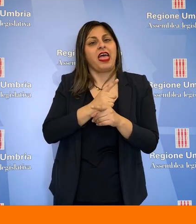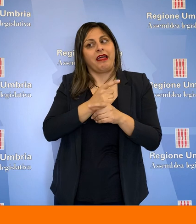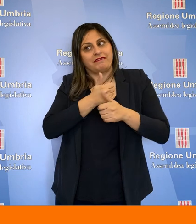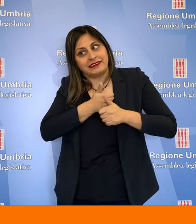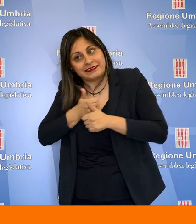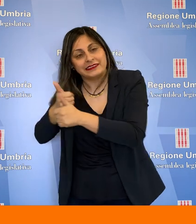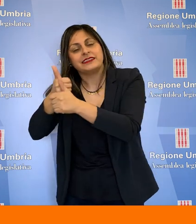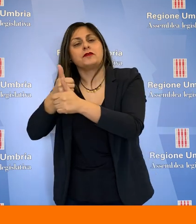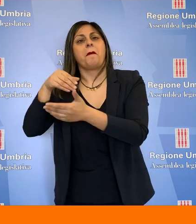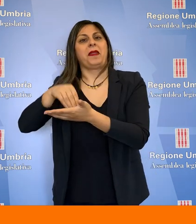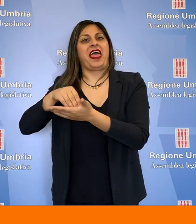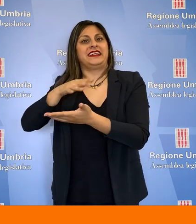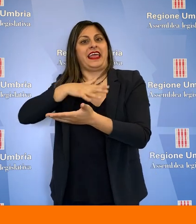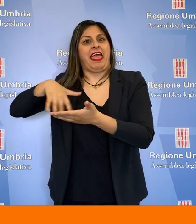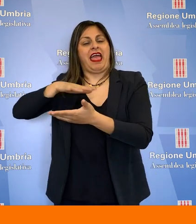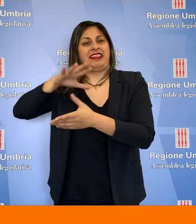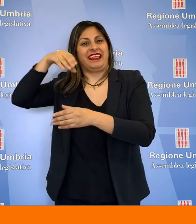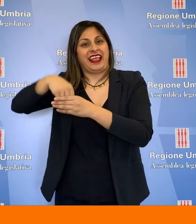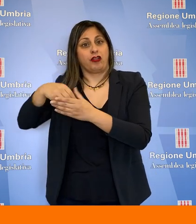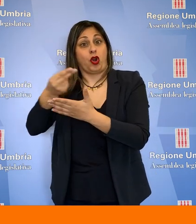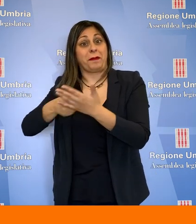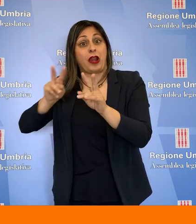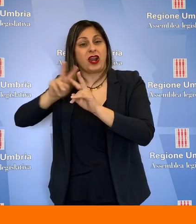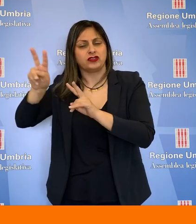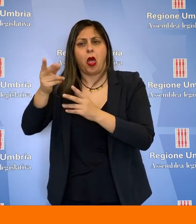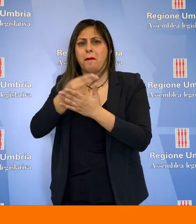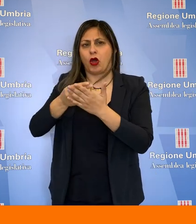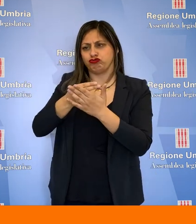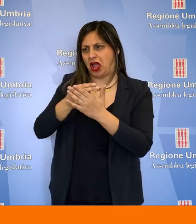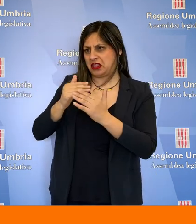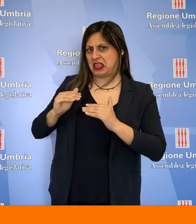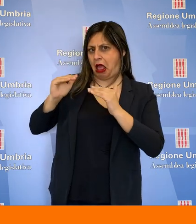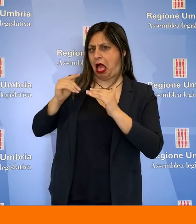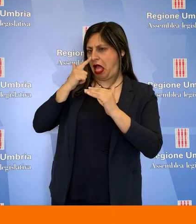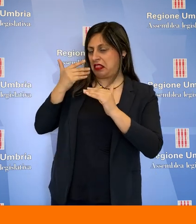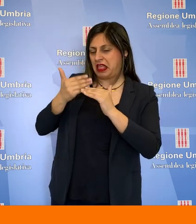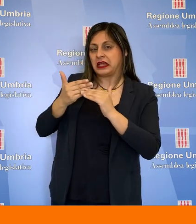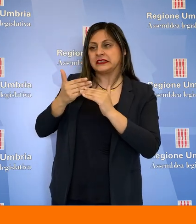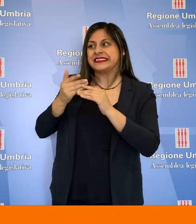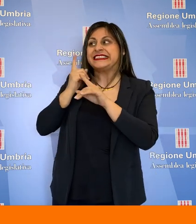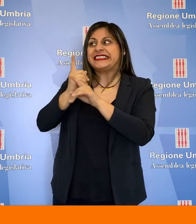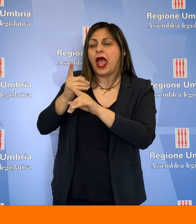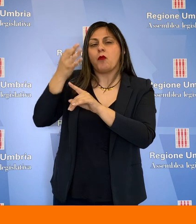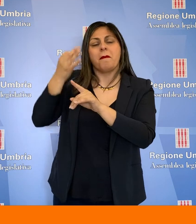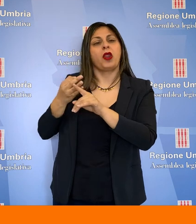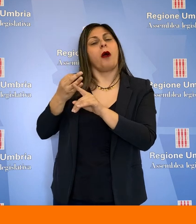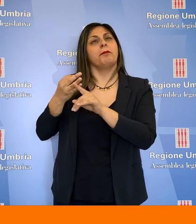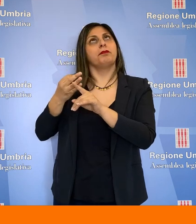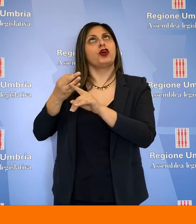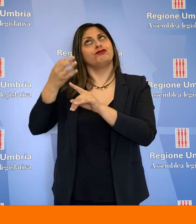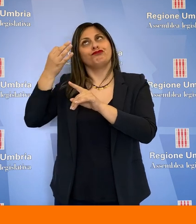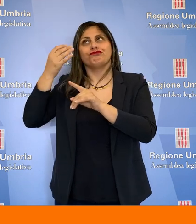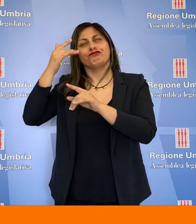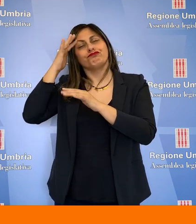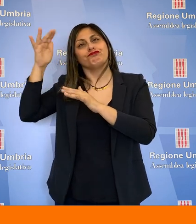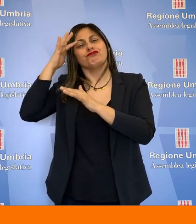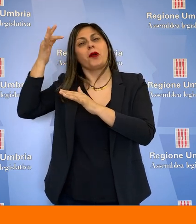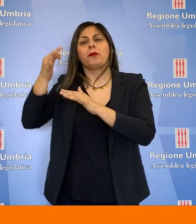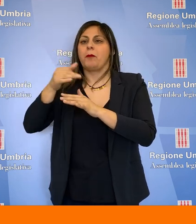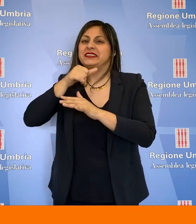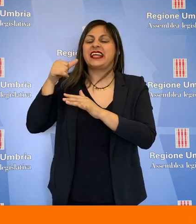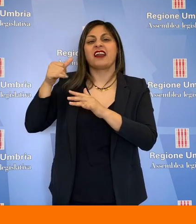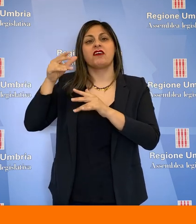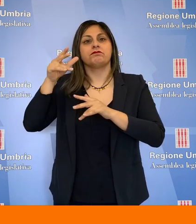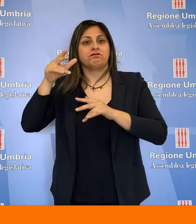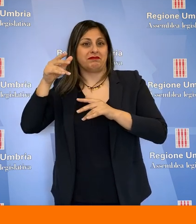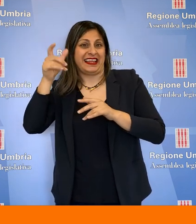dovuto noi incanalare e essere presenti con progetti all'altezza lungo quelle direttrici che sono state disegnate